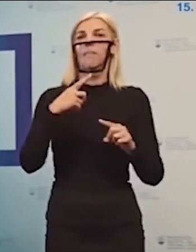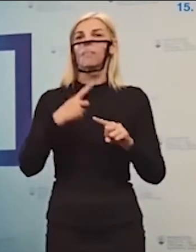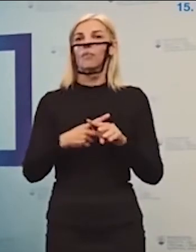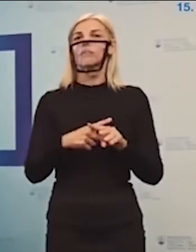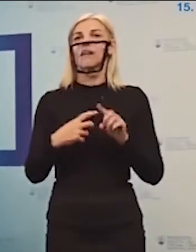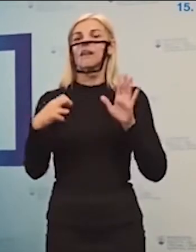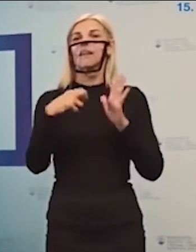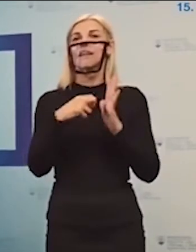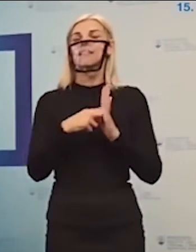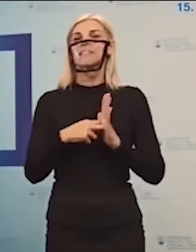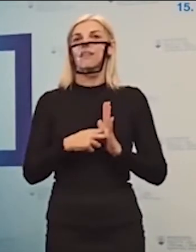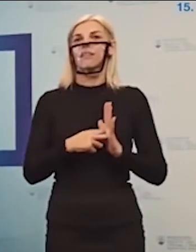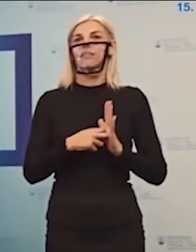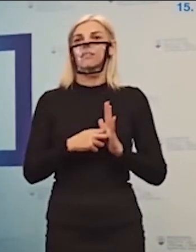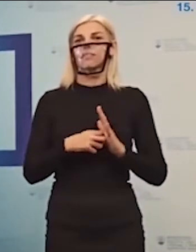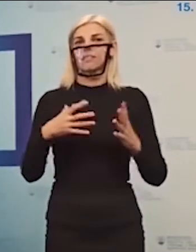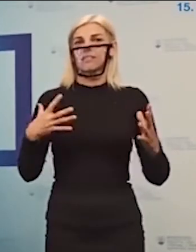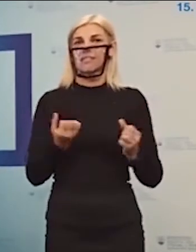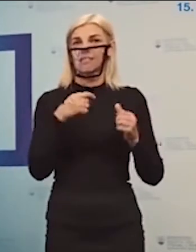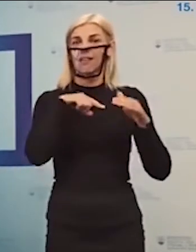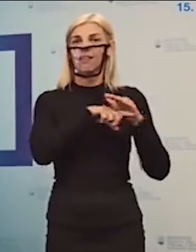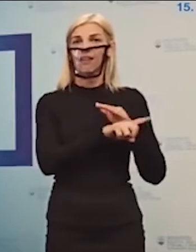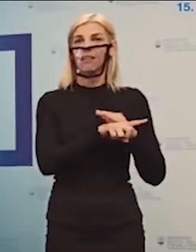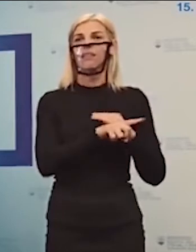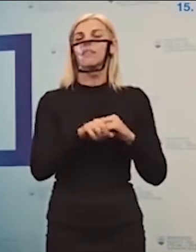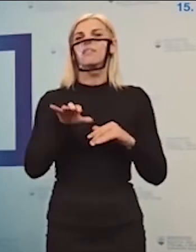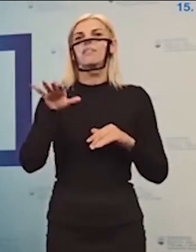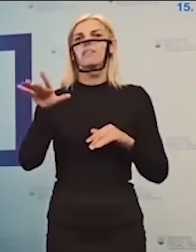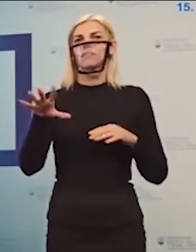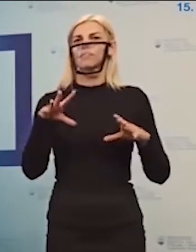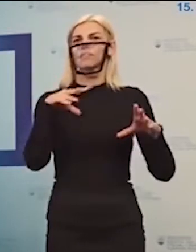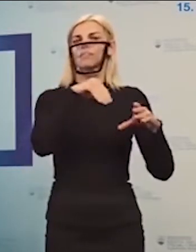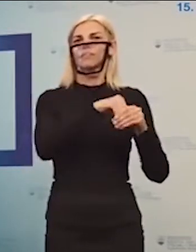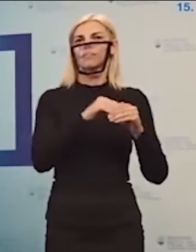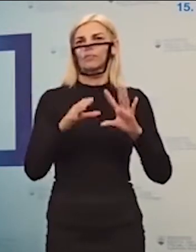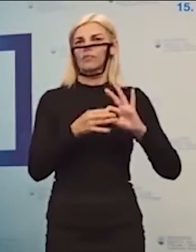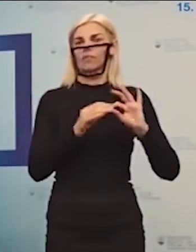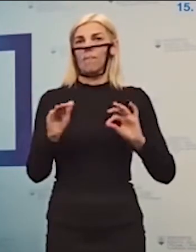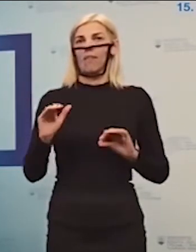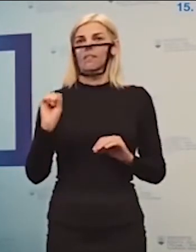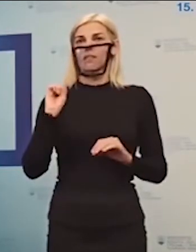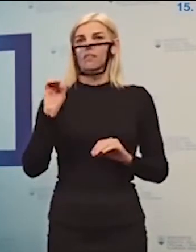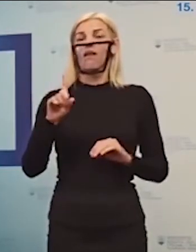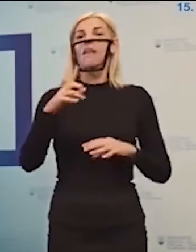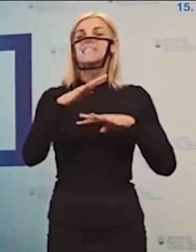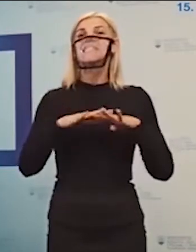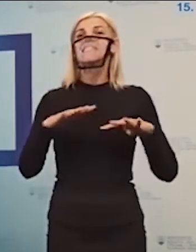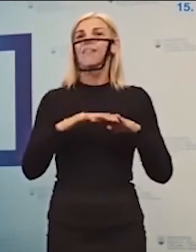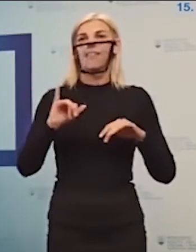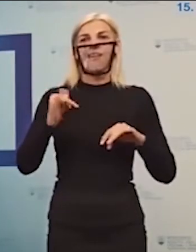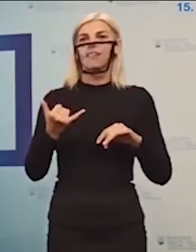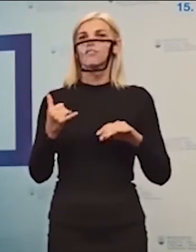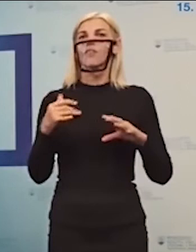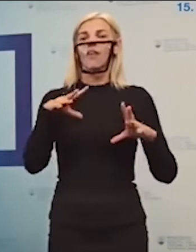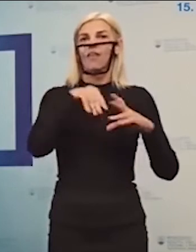zariadení, ktoré splnili požiadavky na zaradenie starostlivosti o deti, ale nie sú v sieti škôl a škôlských zariadení,